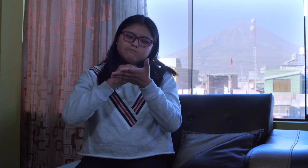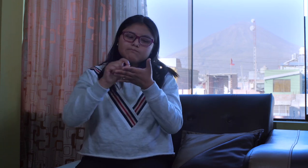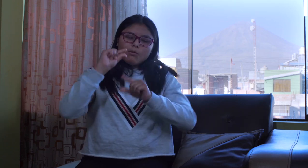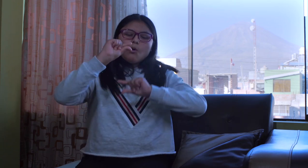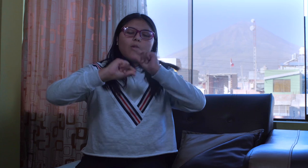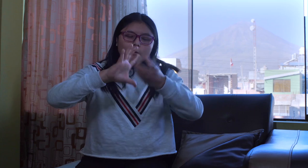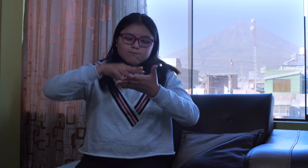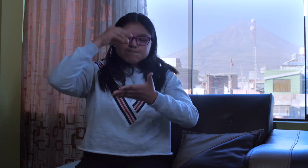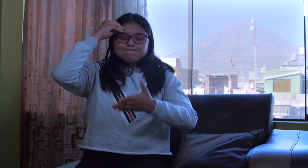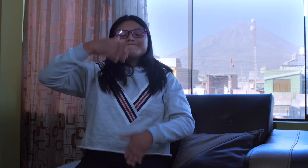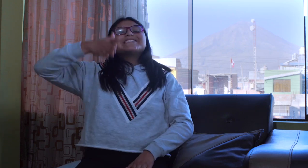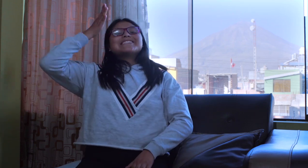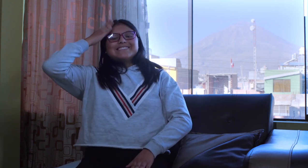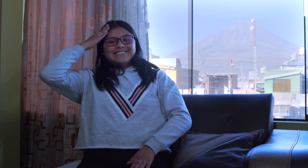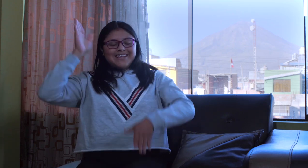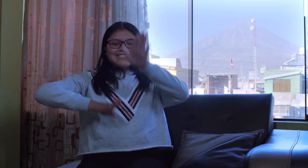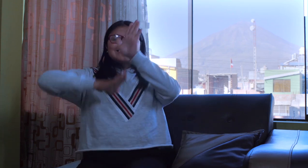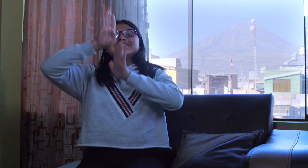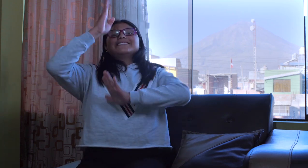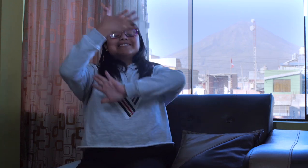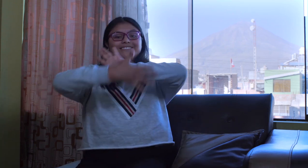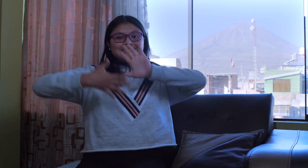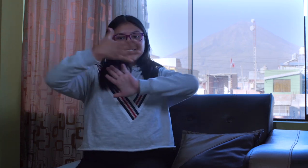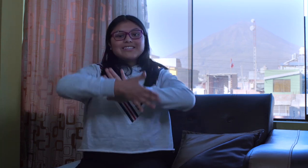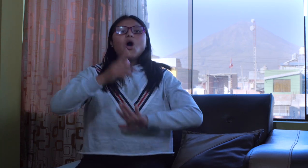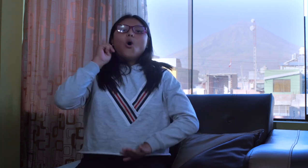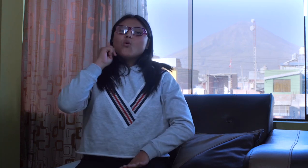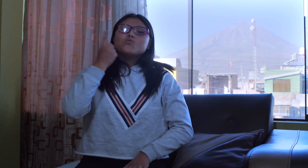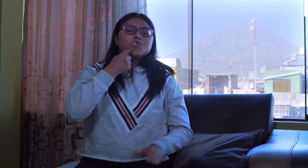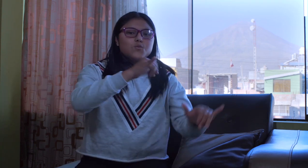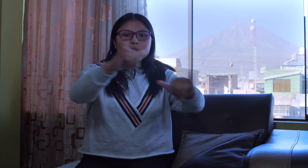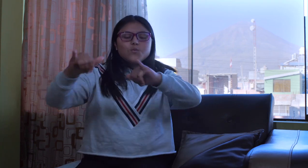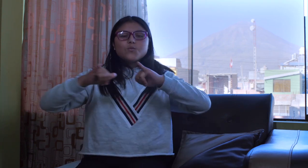Pero poco a poco, con la lengua de señas me superé. Al igual que muchos sordos.